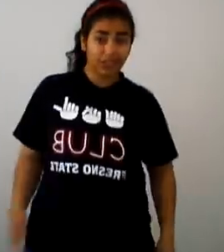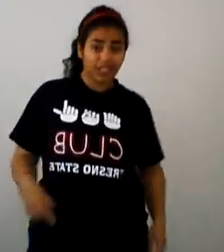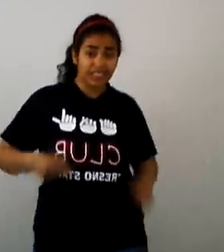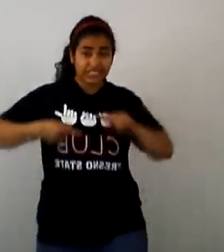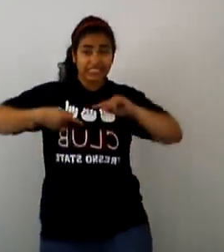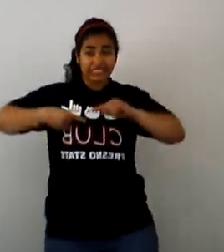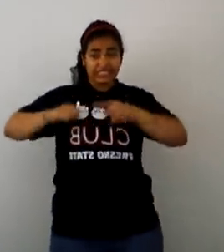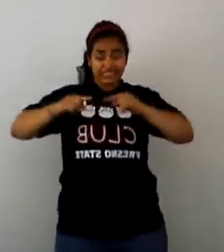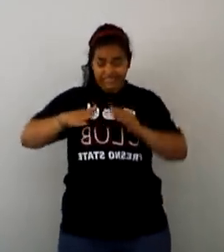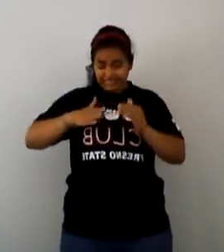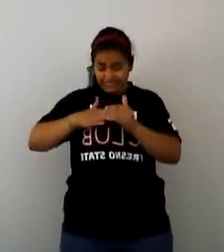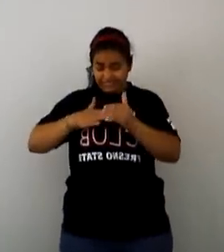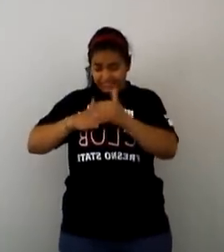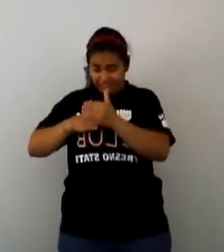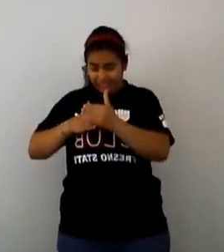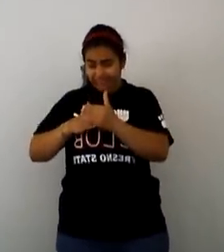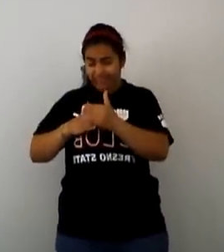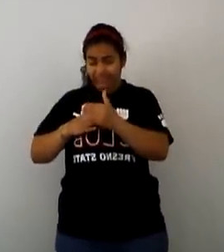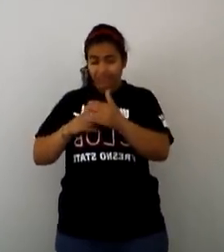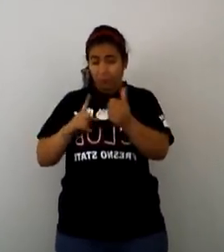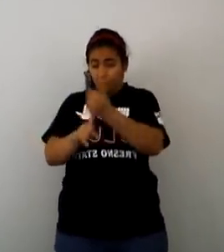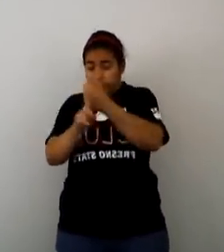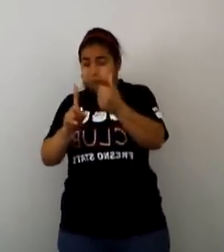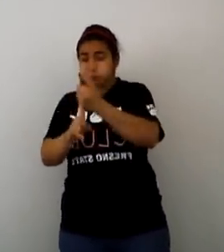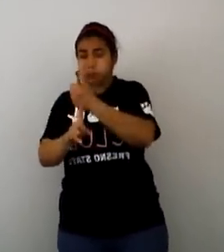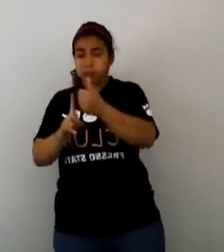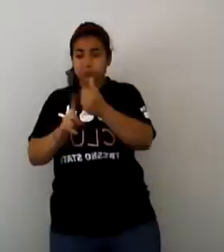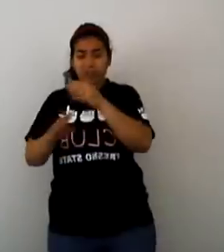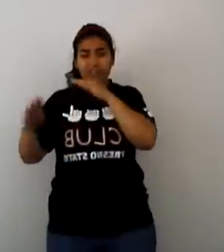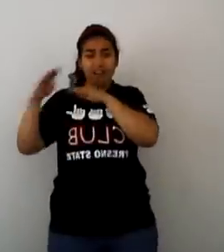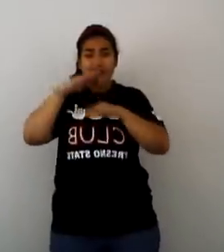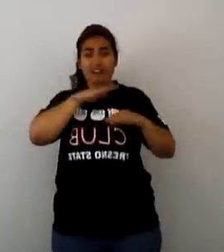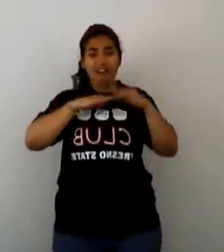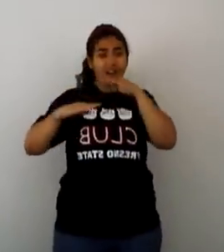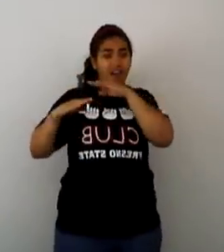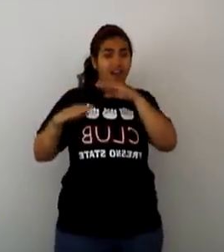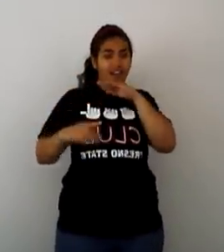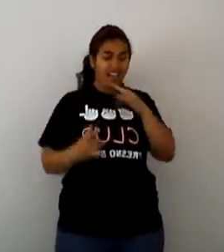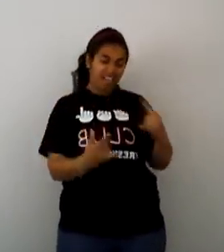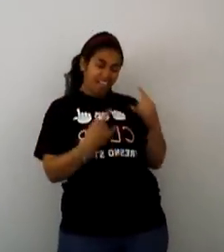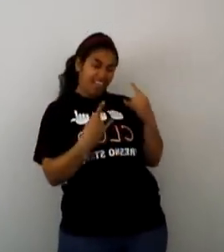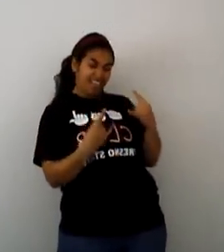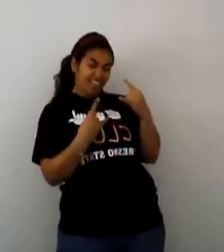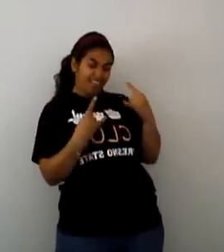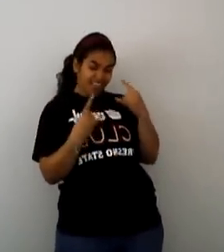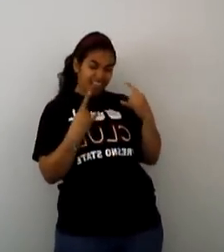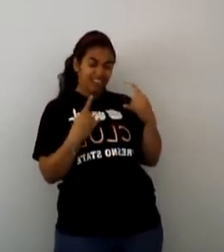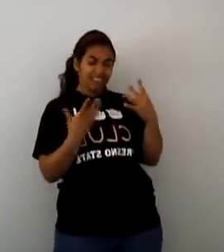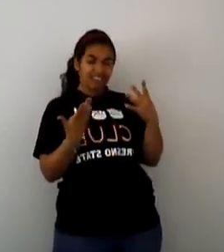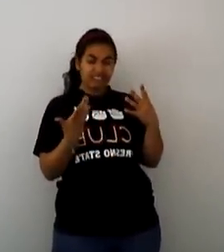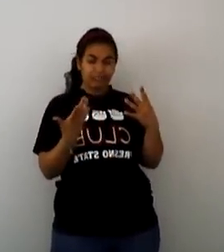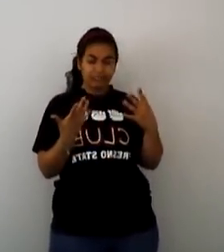Desencaño, desilusiones y maltrato Burlas, subestimación, abuso, tragedias,